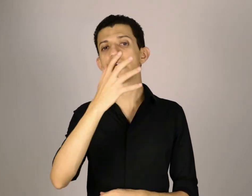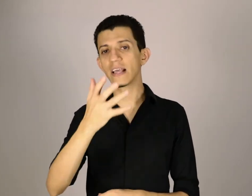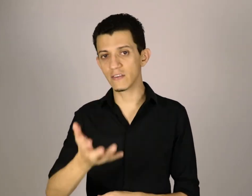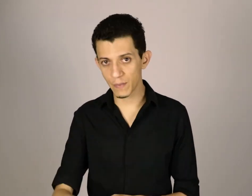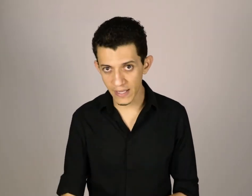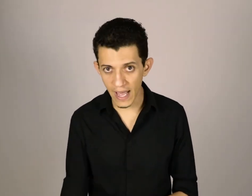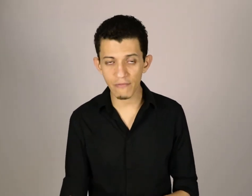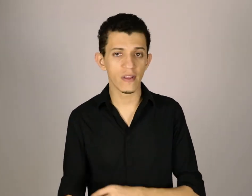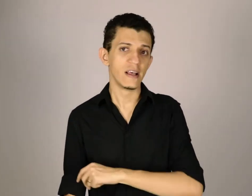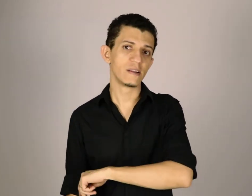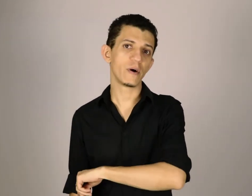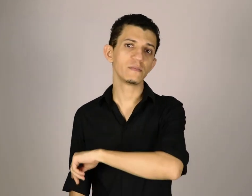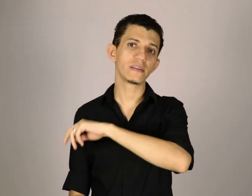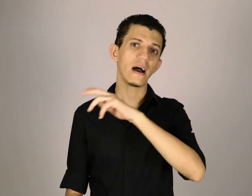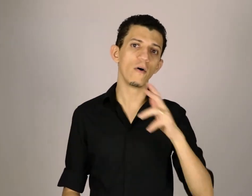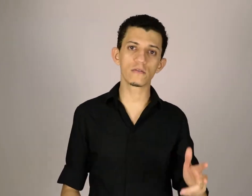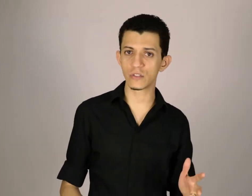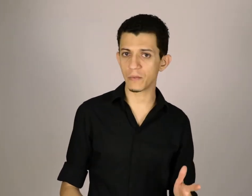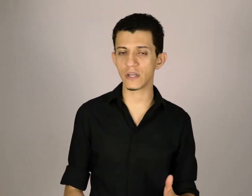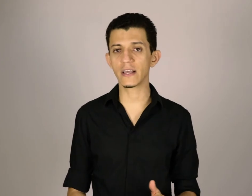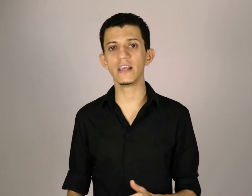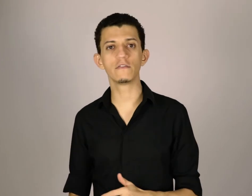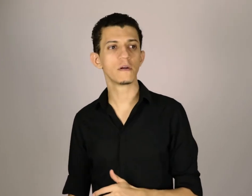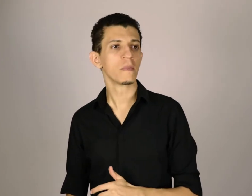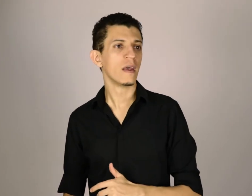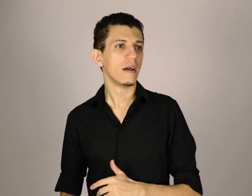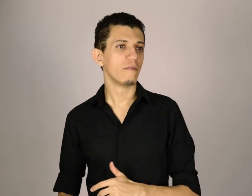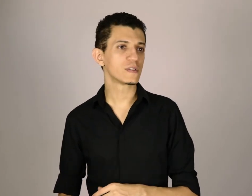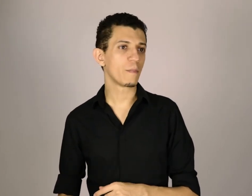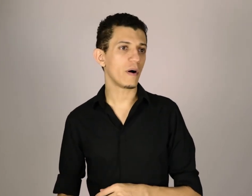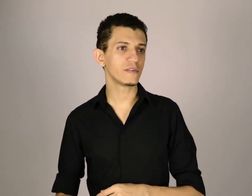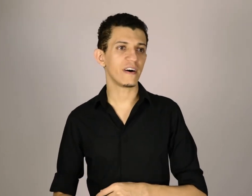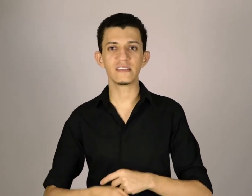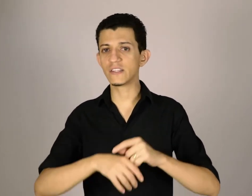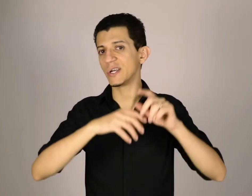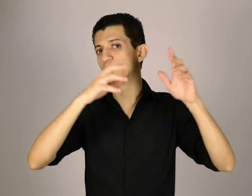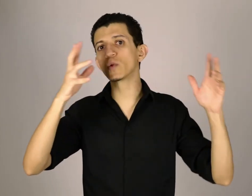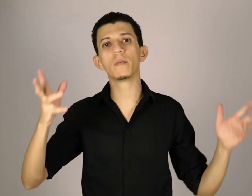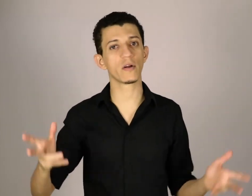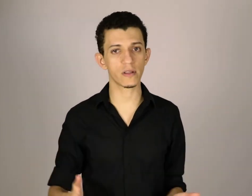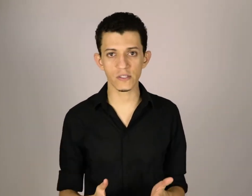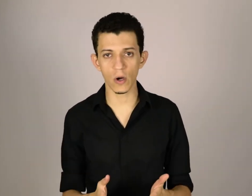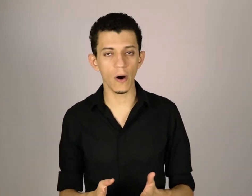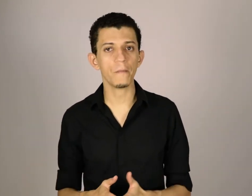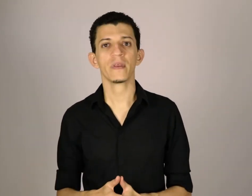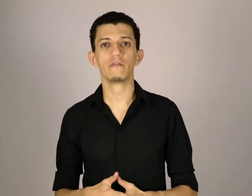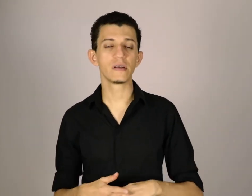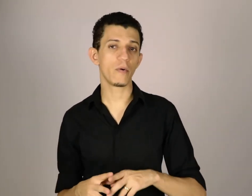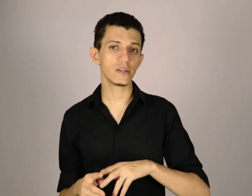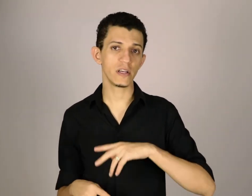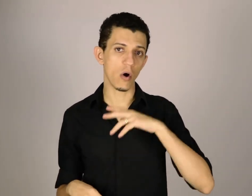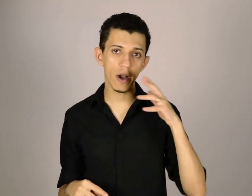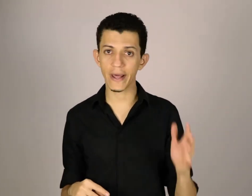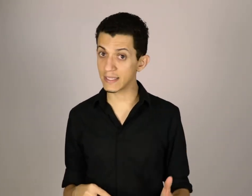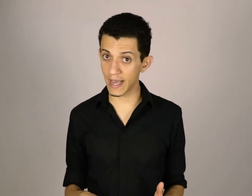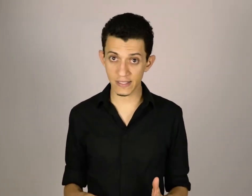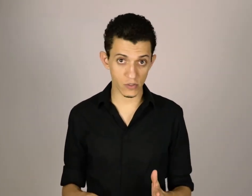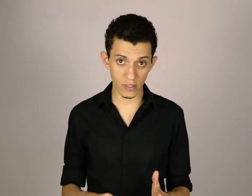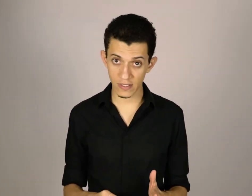arquivos PDF, você pode mandar outros tipos de arquivos, você pode fazer isso aí tudo uma nota só, você pode organizar essas notas aí